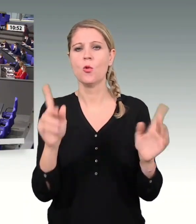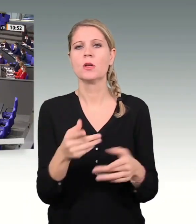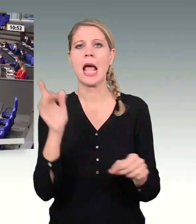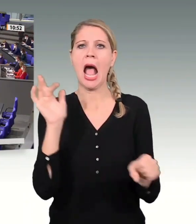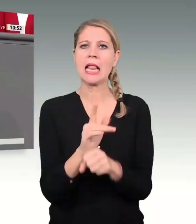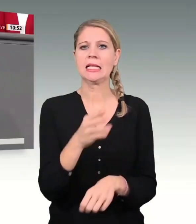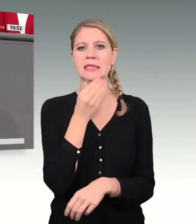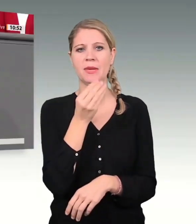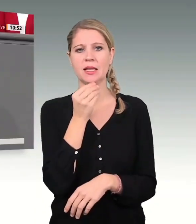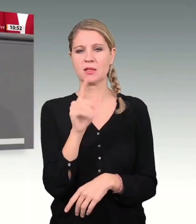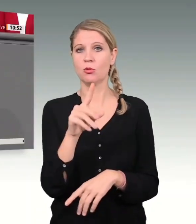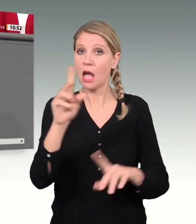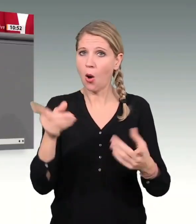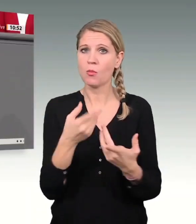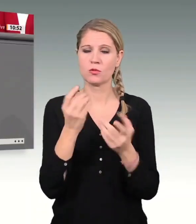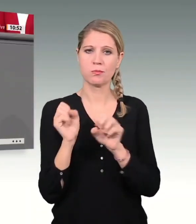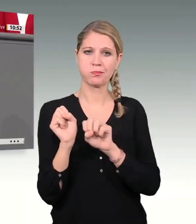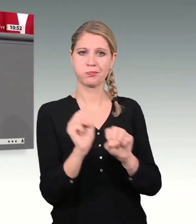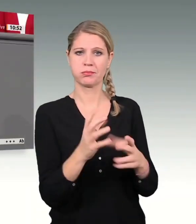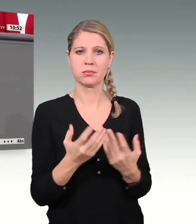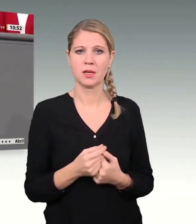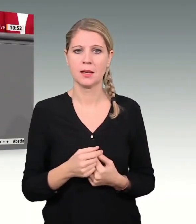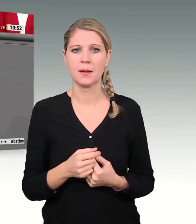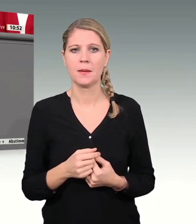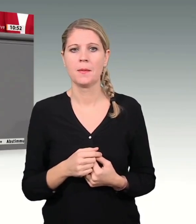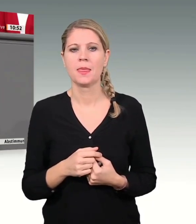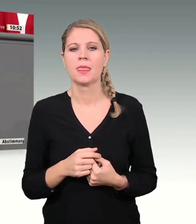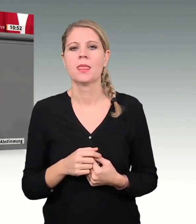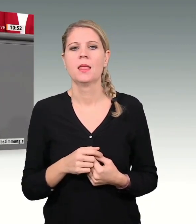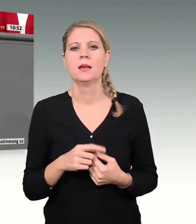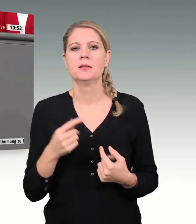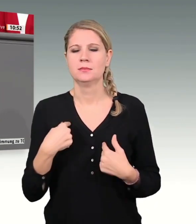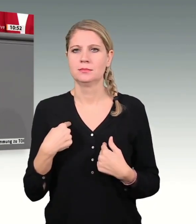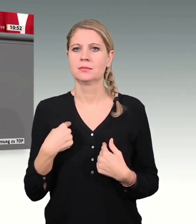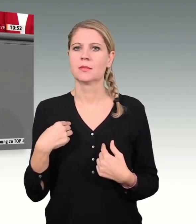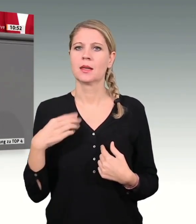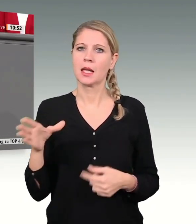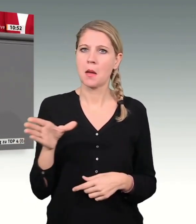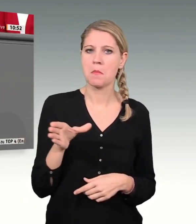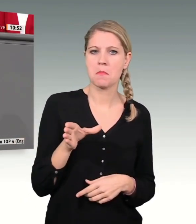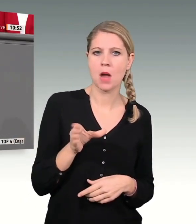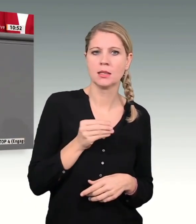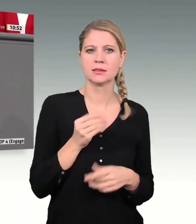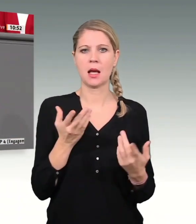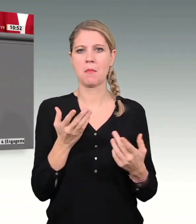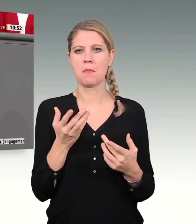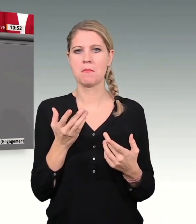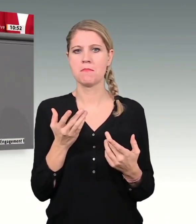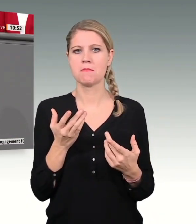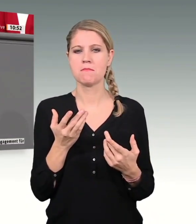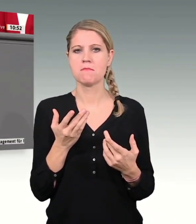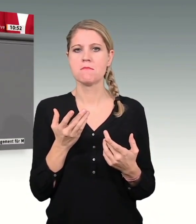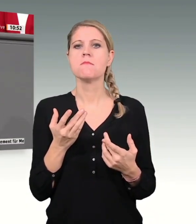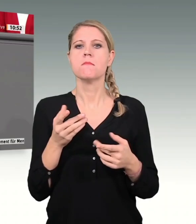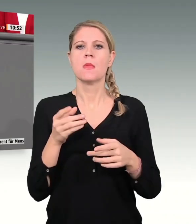Im Koalitionsvertrag haben wir uns als Freie Demokraten gemeinsam mit der SPD und den Grünen zu einer wertebasierten